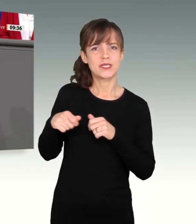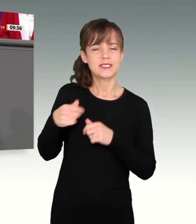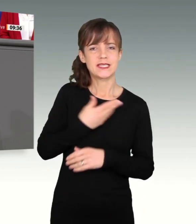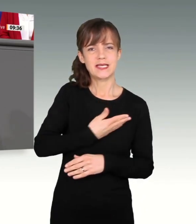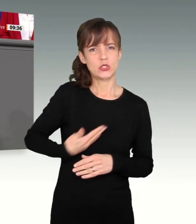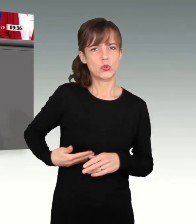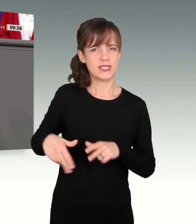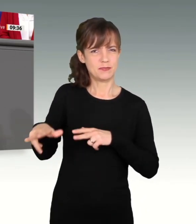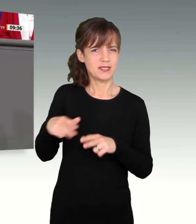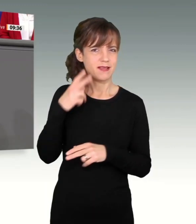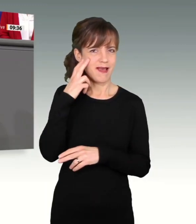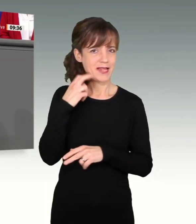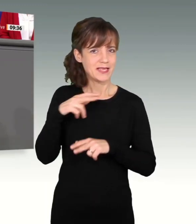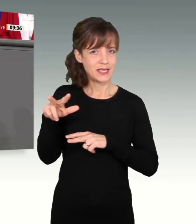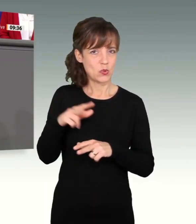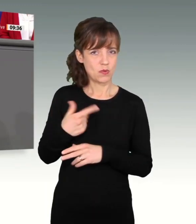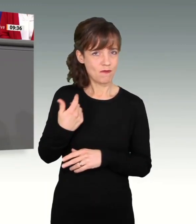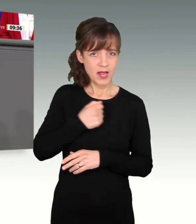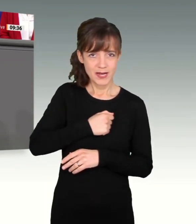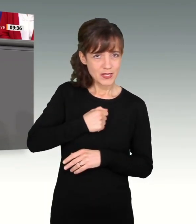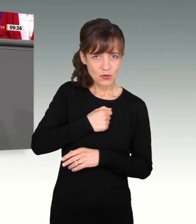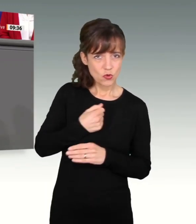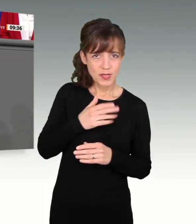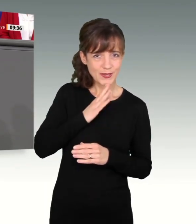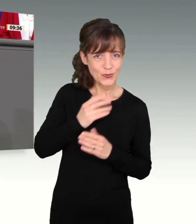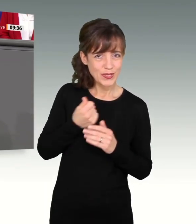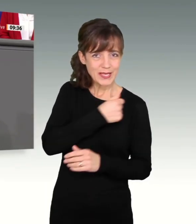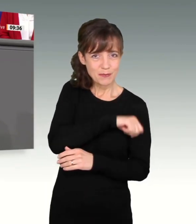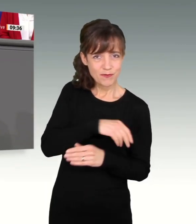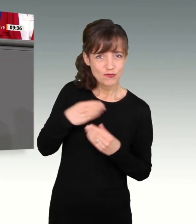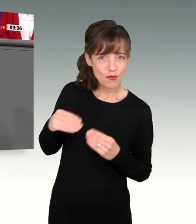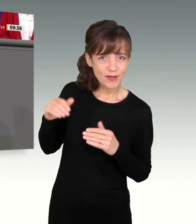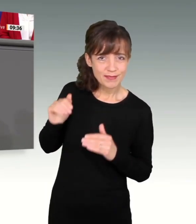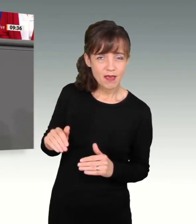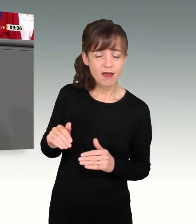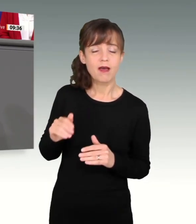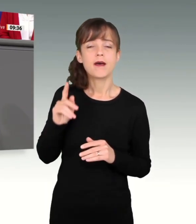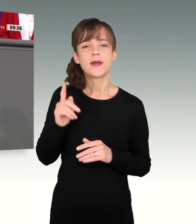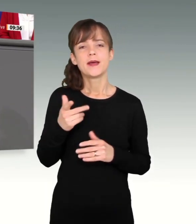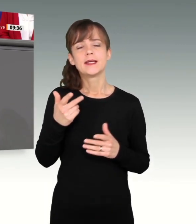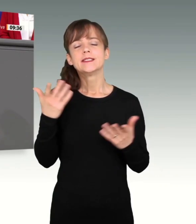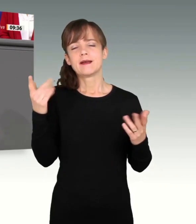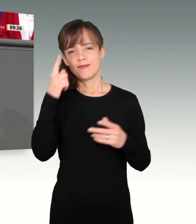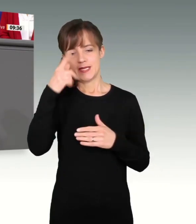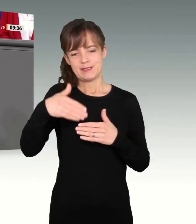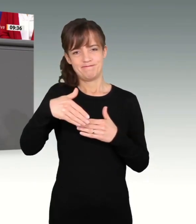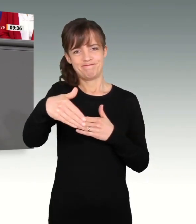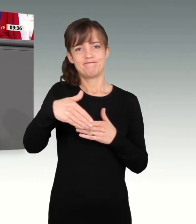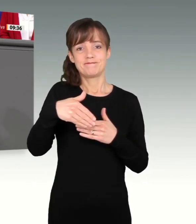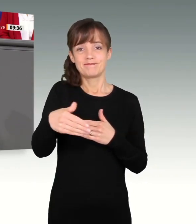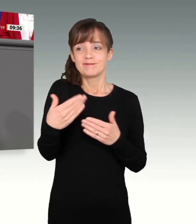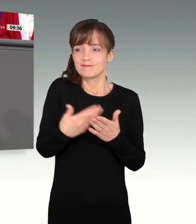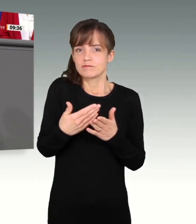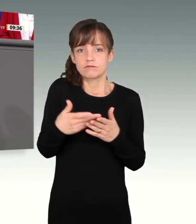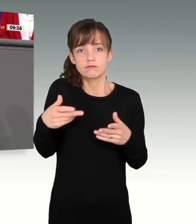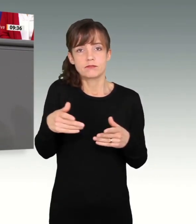alten Regierung nicht für genug Impfstoff im neuen Jahr gesorgt hat. Aber wir wissen auch, mittelfristig ist das der Weg aus der